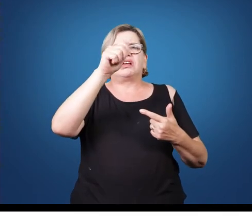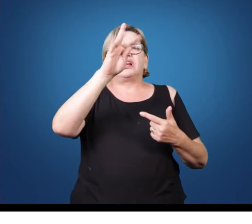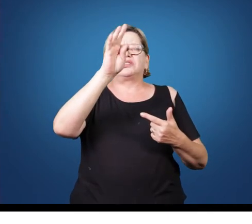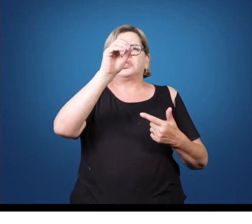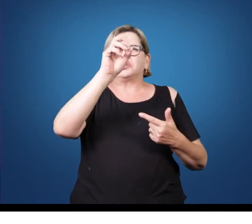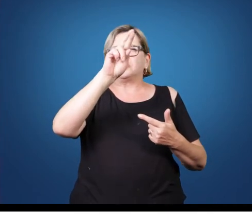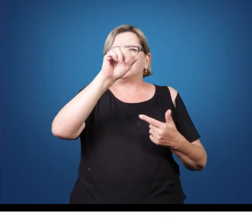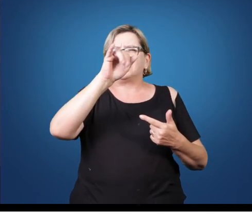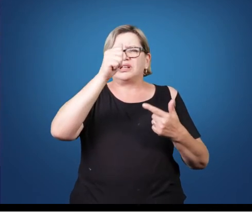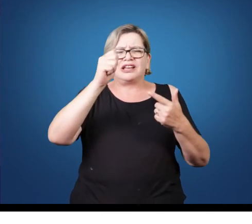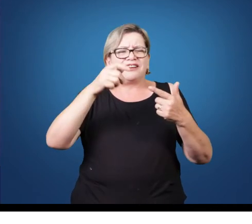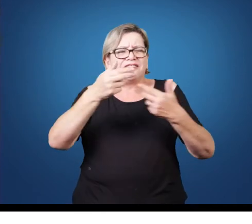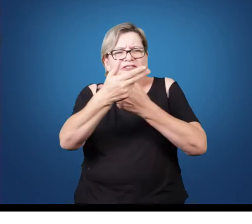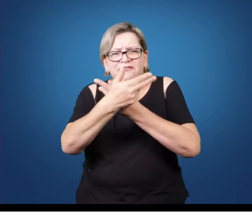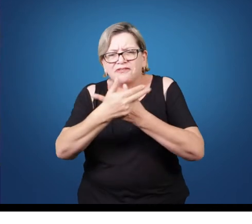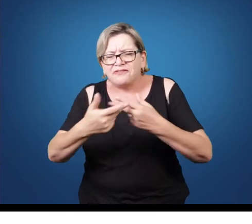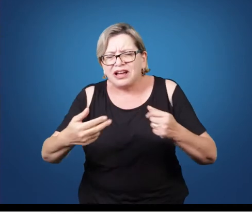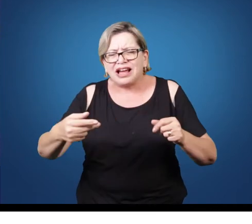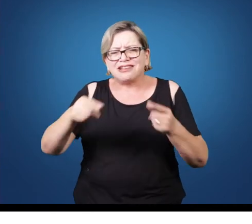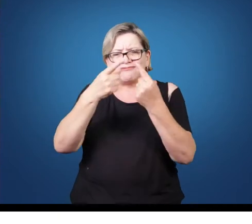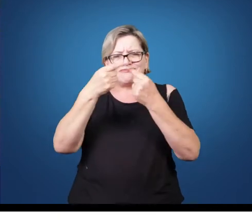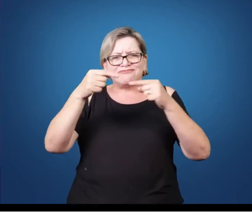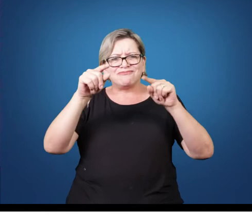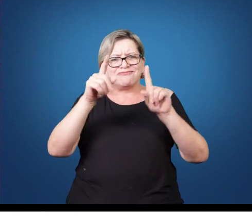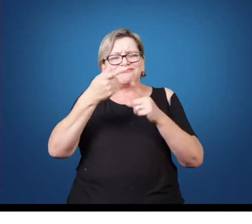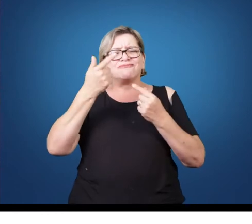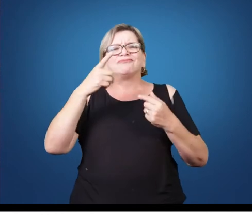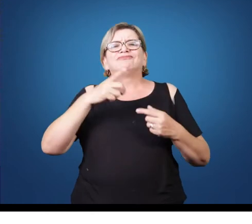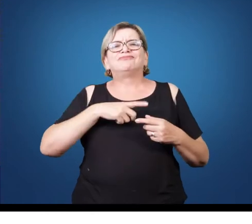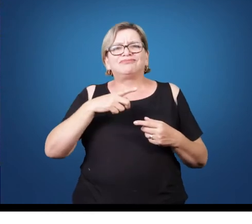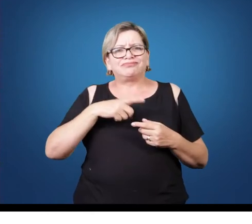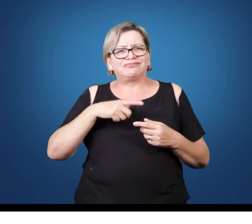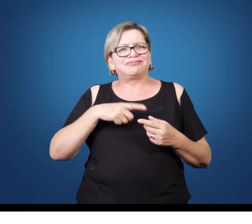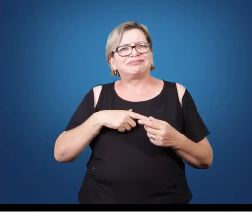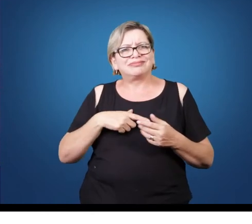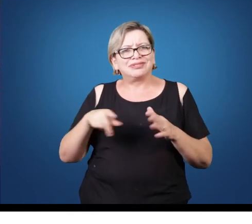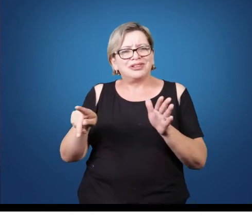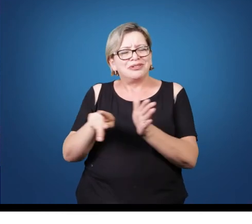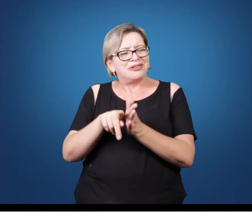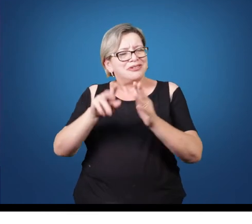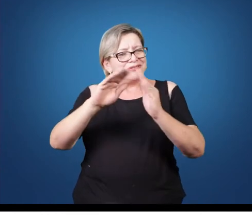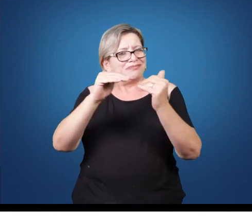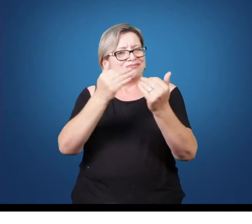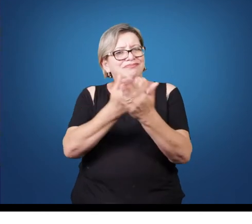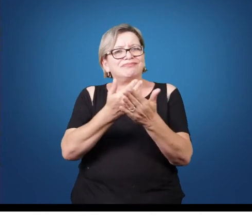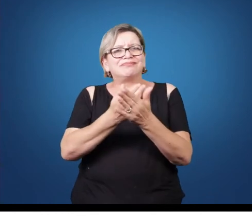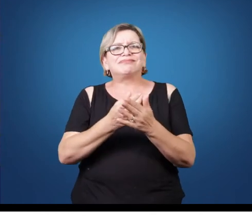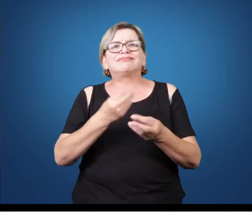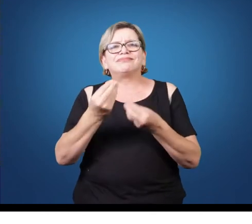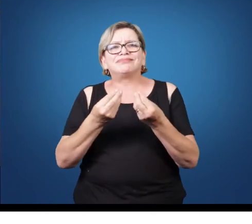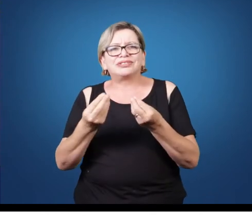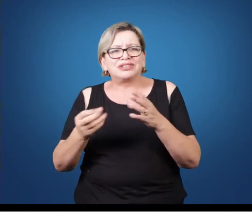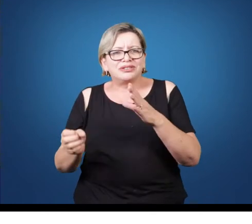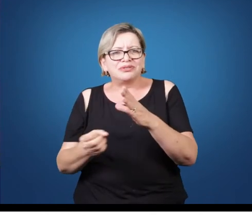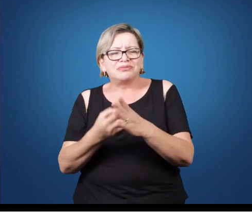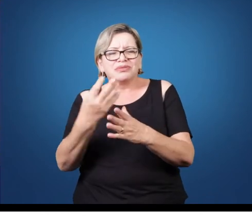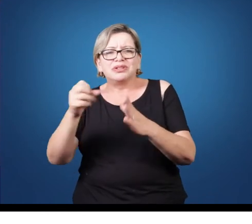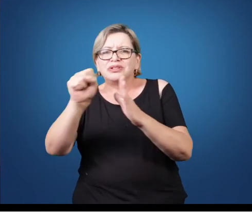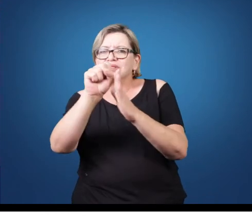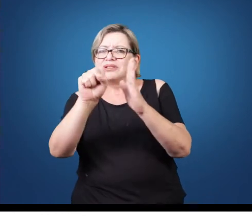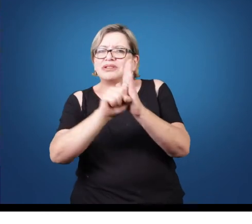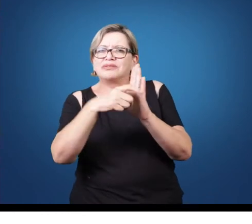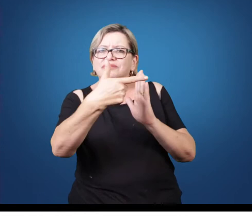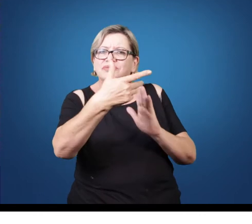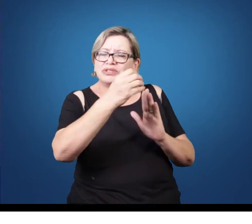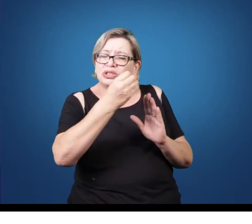escolas em agenciamento, algumas a essas ou completamente distintas a essas e que foram, surgiram no século XX ou que